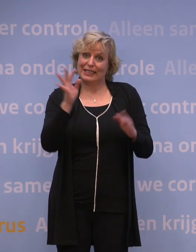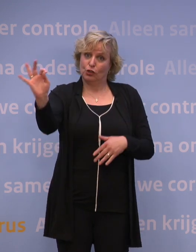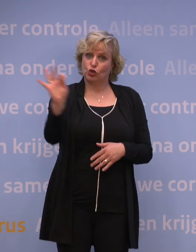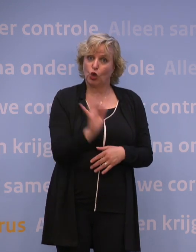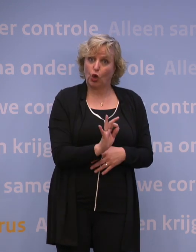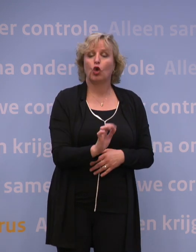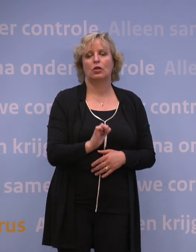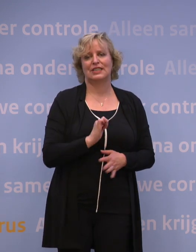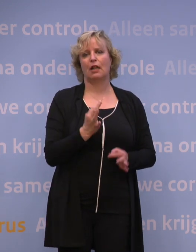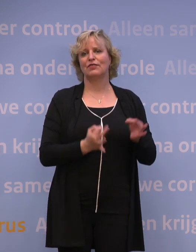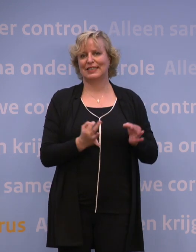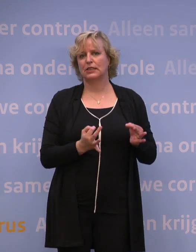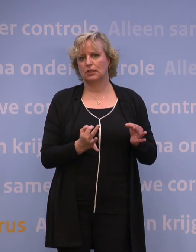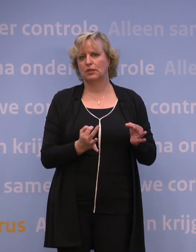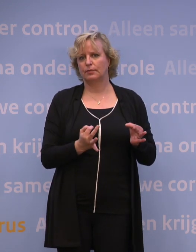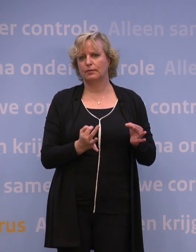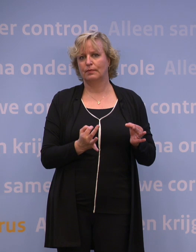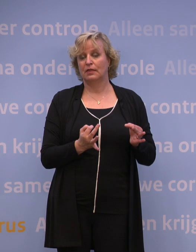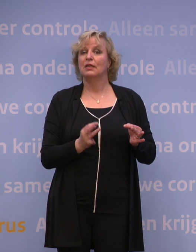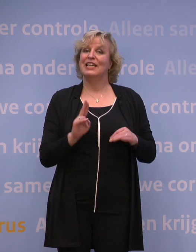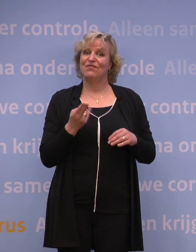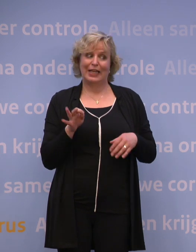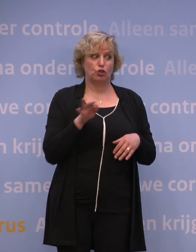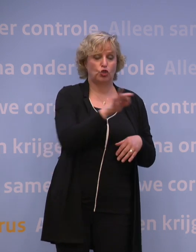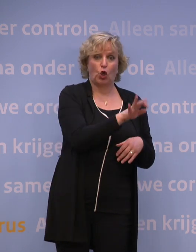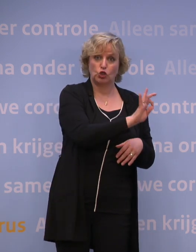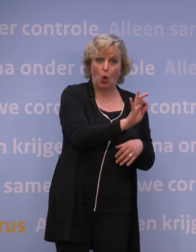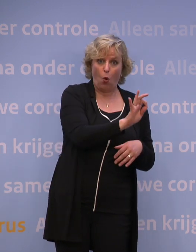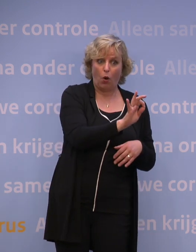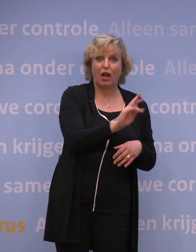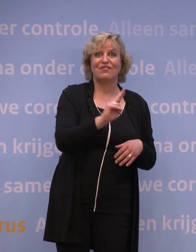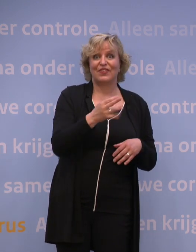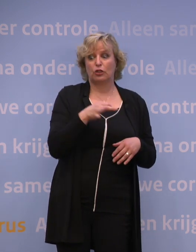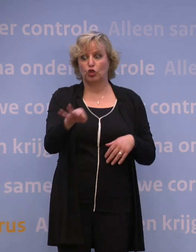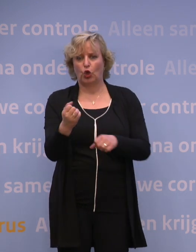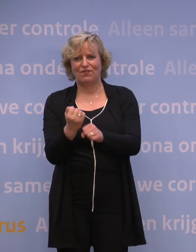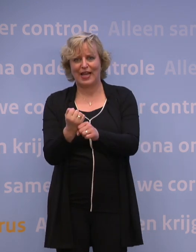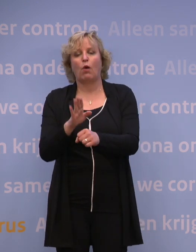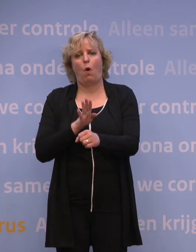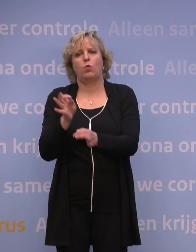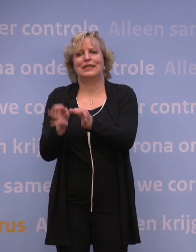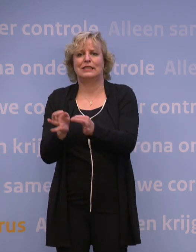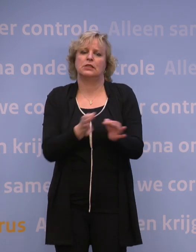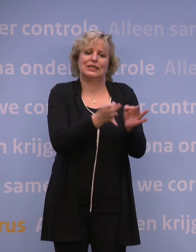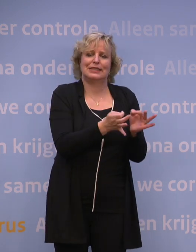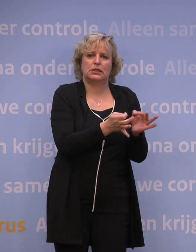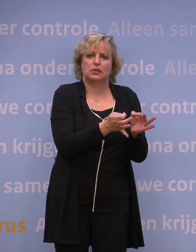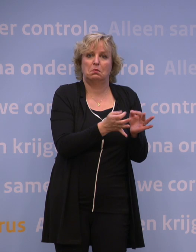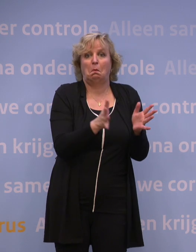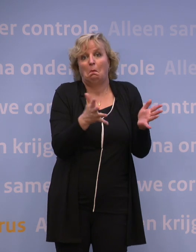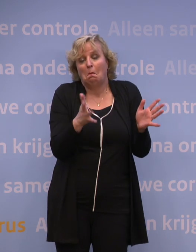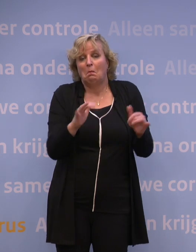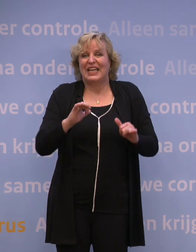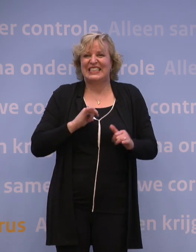moeten testen. En ook voor we weer naar school gaan en voor we weer aan het werk gaan. We kijken of en hoe we zelftesten